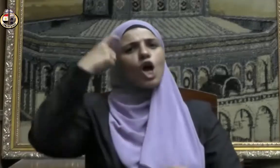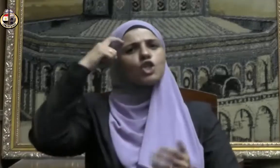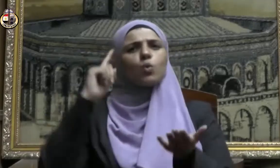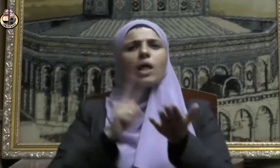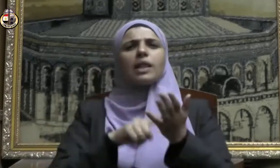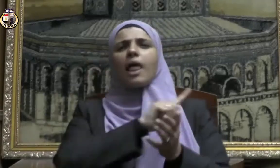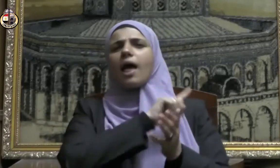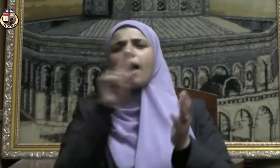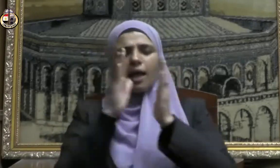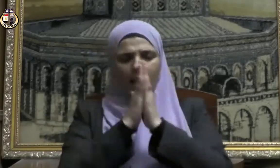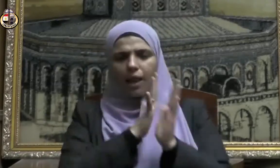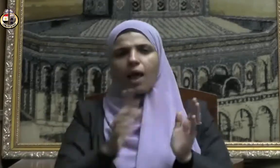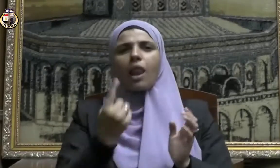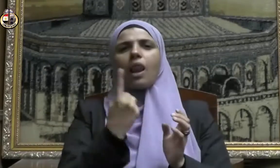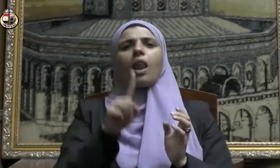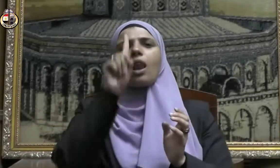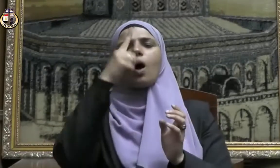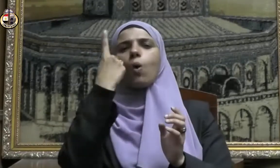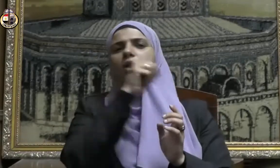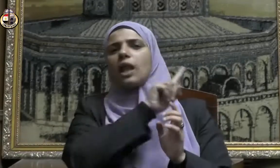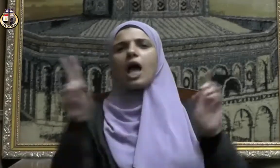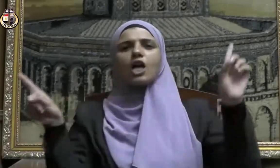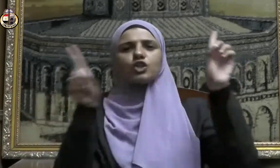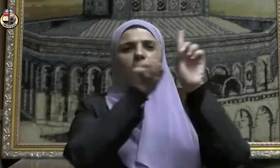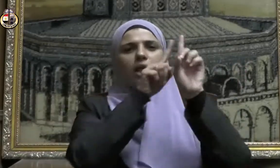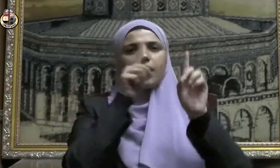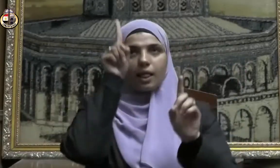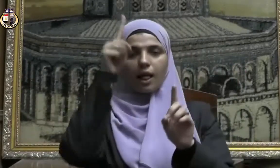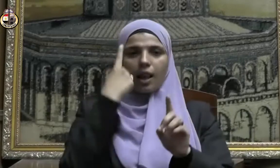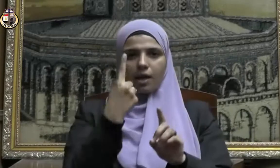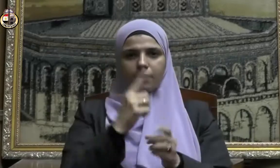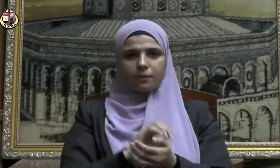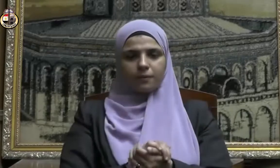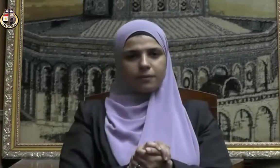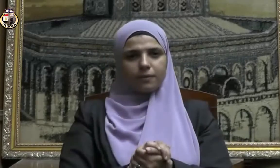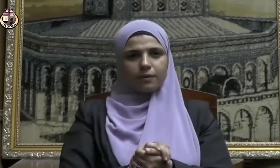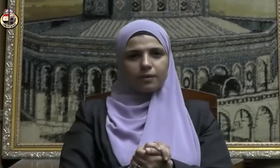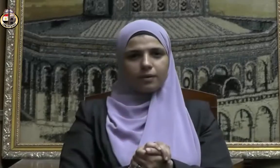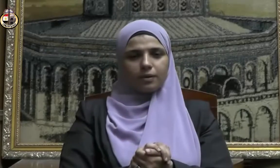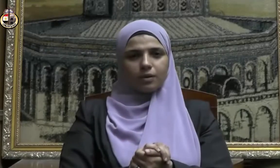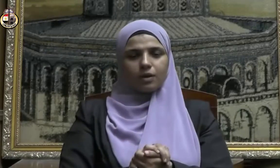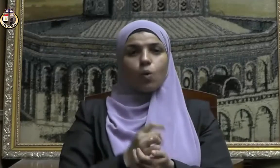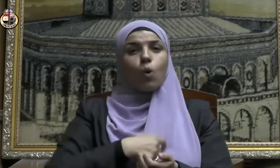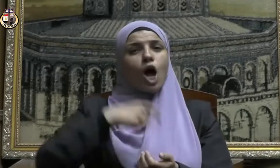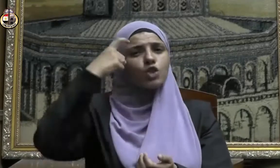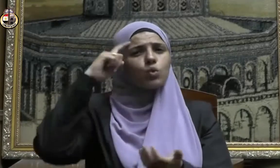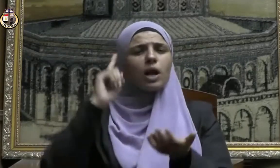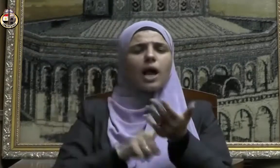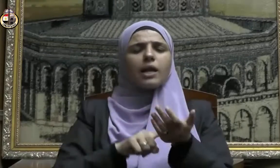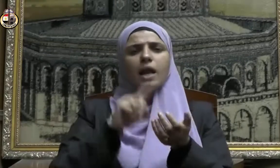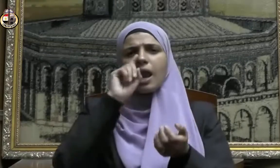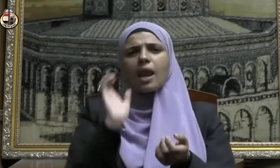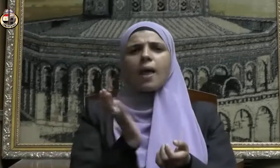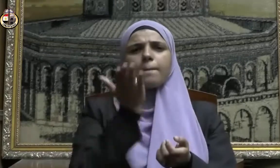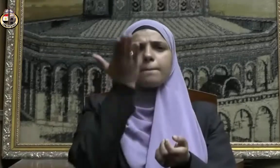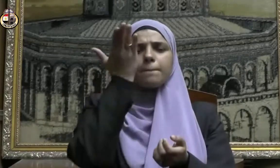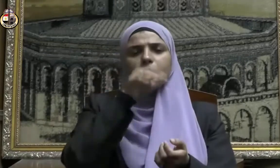لا إله إلا الله وحده لا شريك له وأشهد أن سيدنا